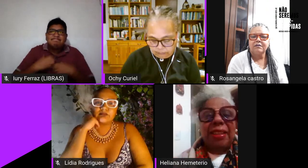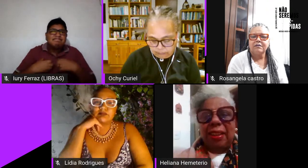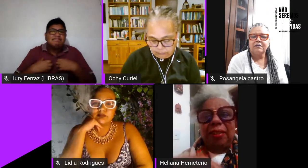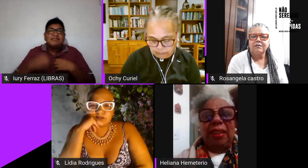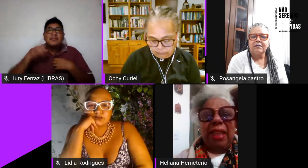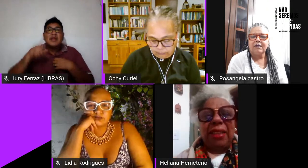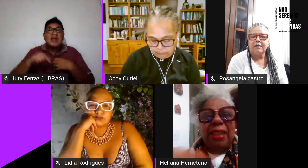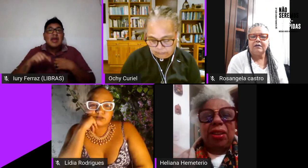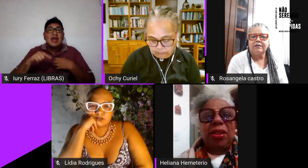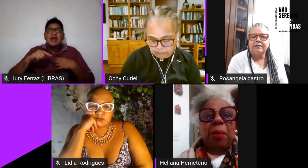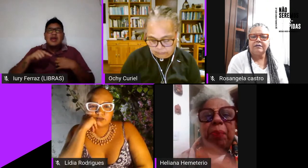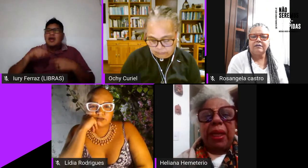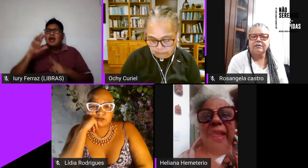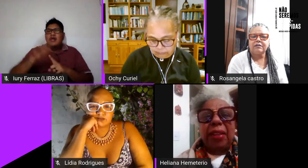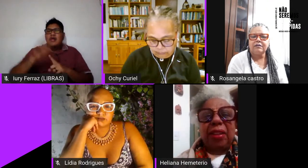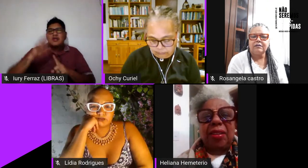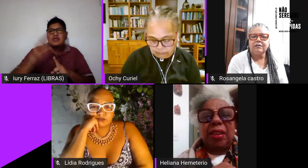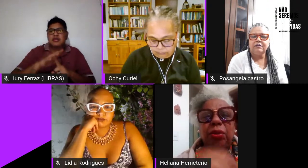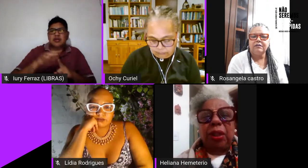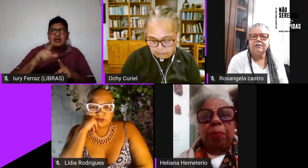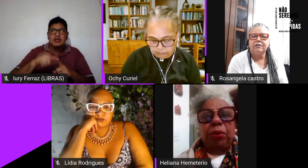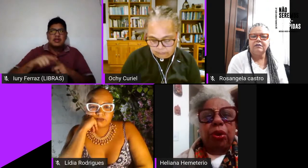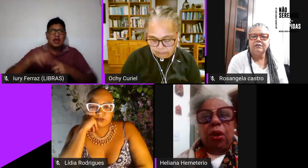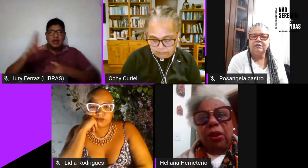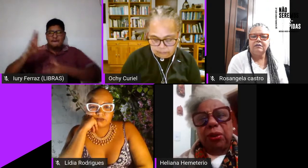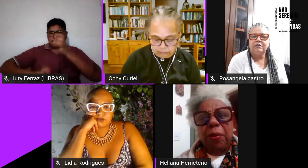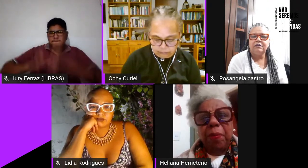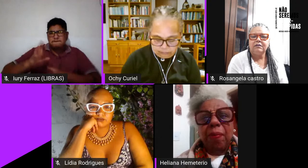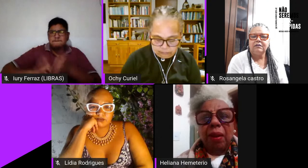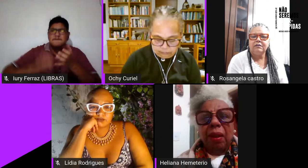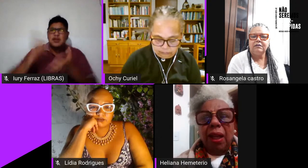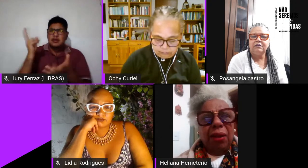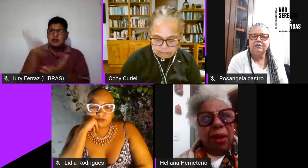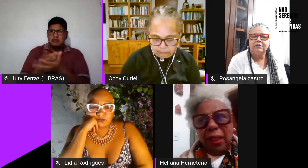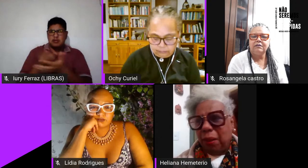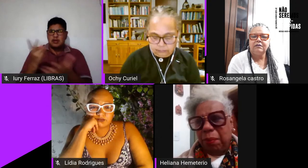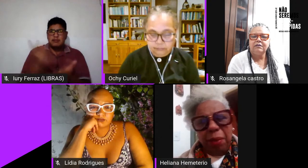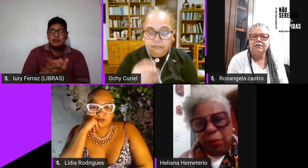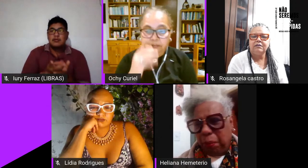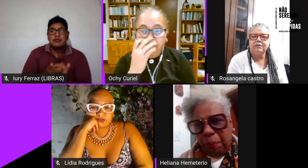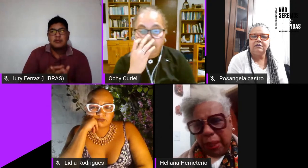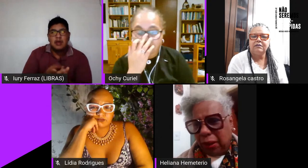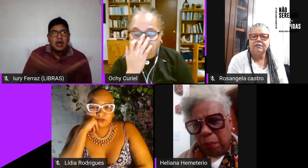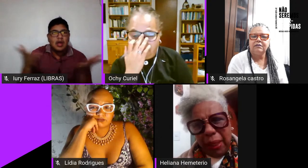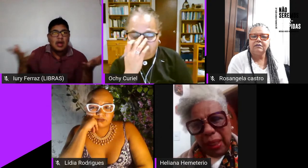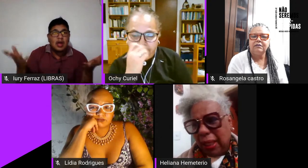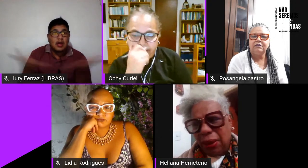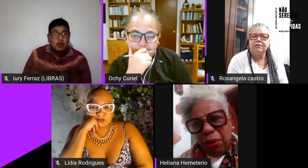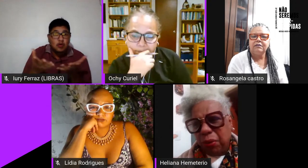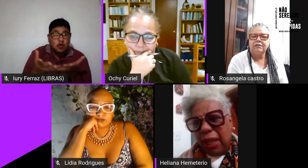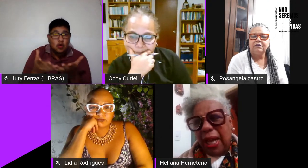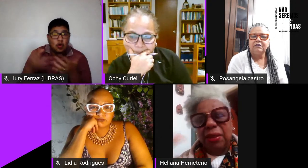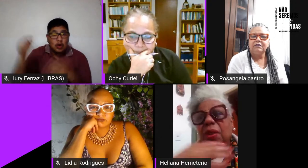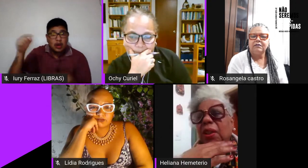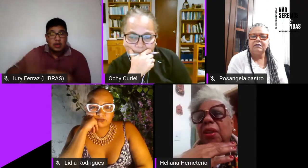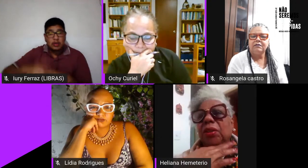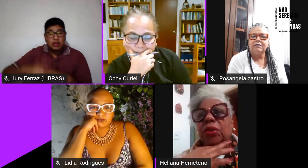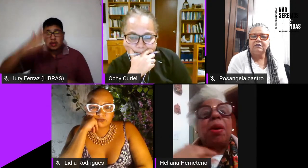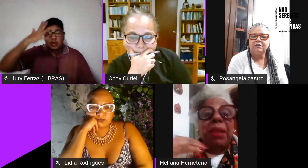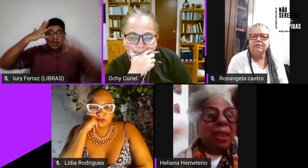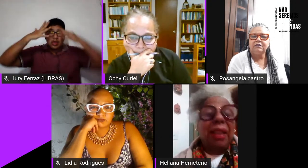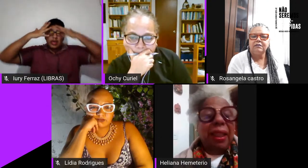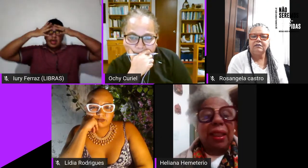tendência tendência disso que briga o tempo todo agora aqui mesmo aqui no Paraná houve um caso